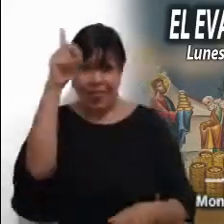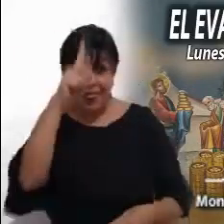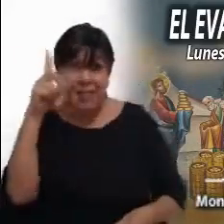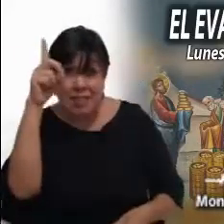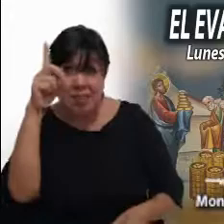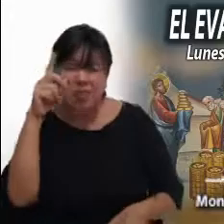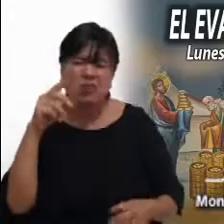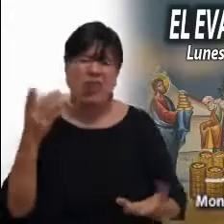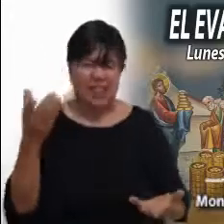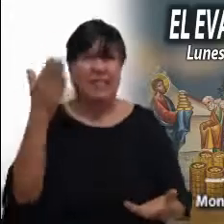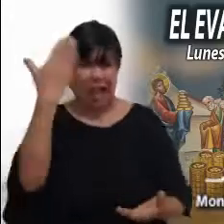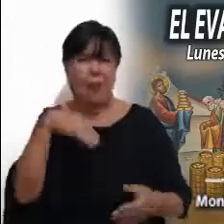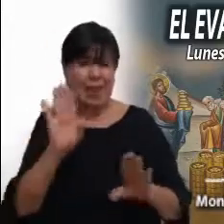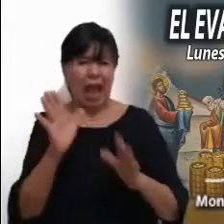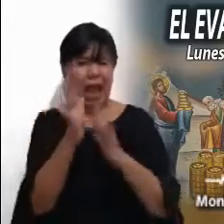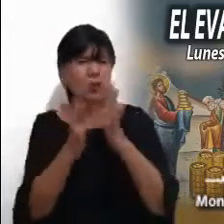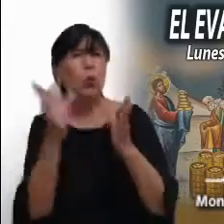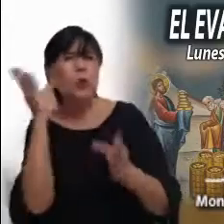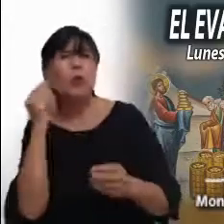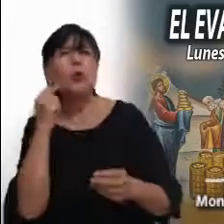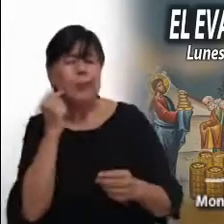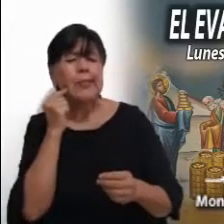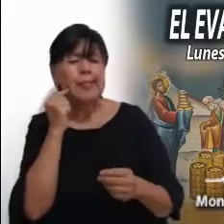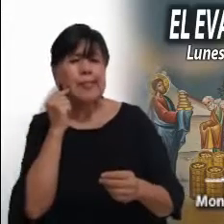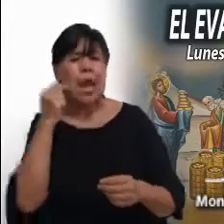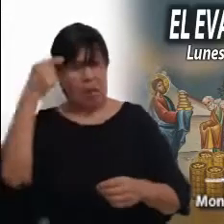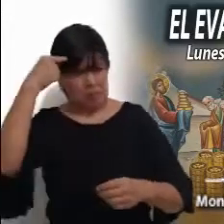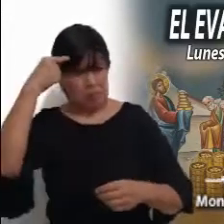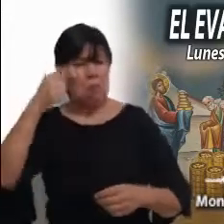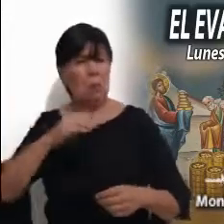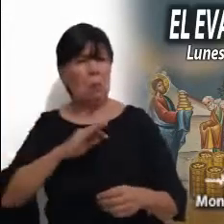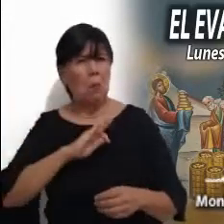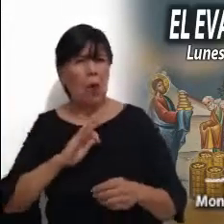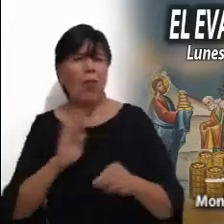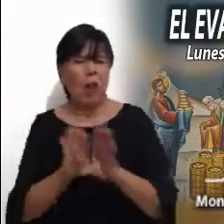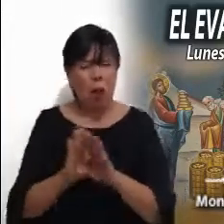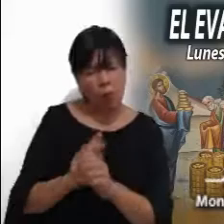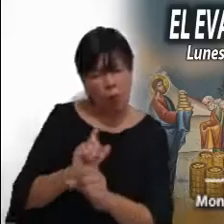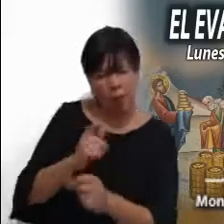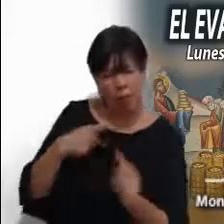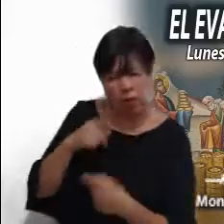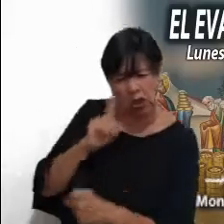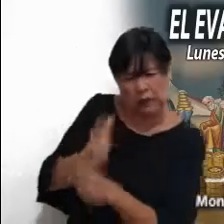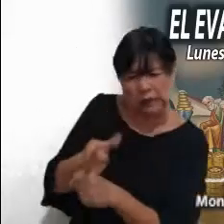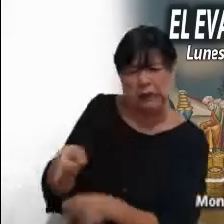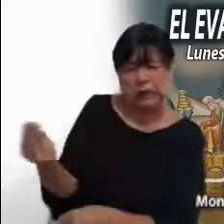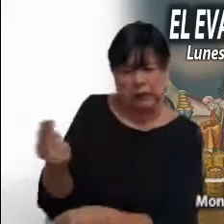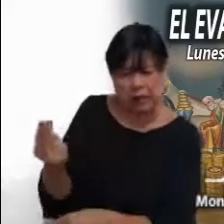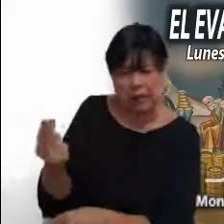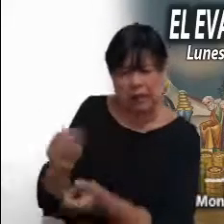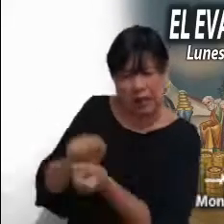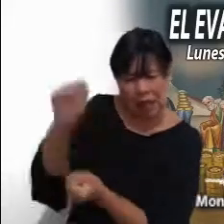discípulos, a pesar de escuchar las palabras de Jesús, y aunque son capaces de descubrir la necesidad de los demás,